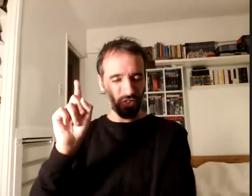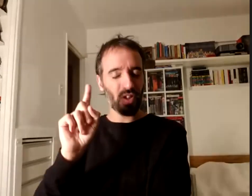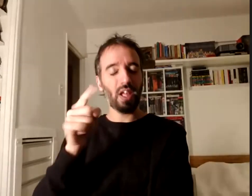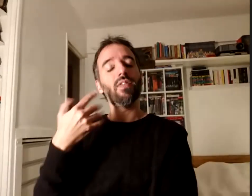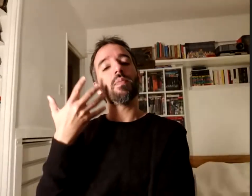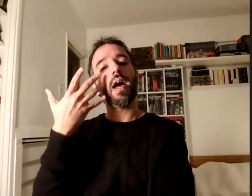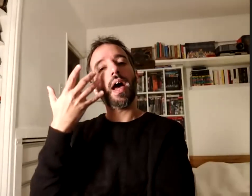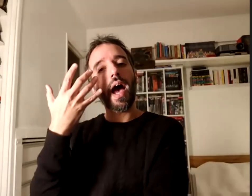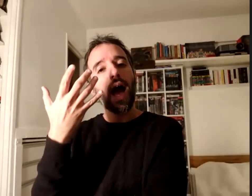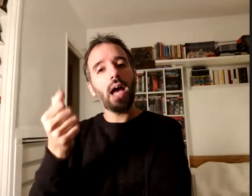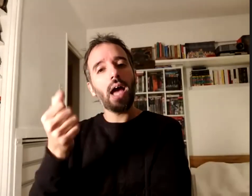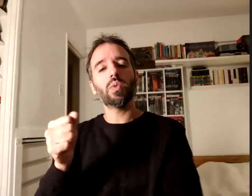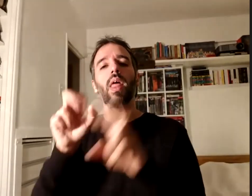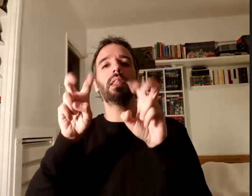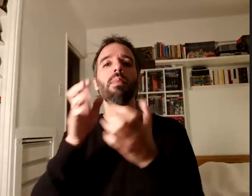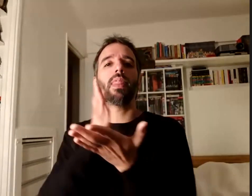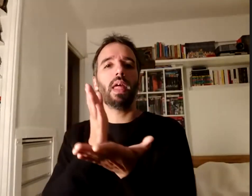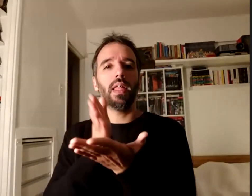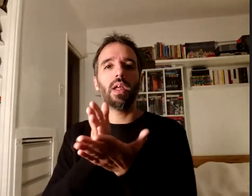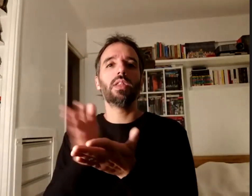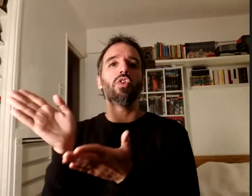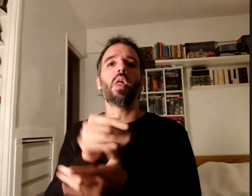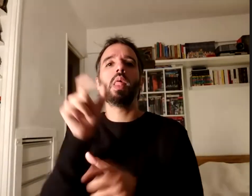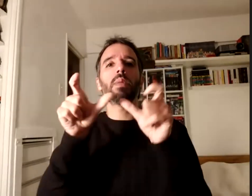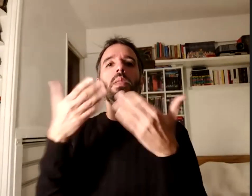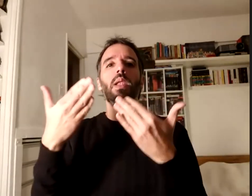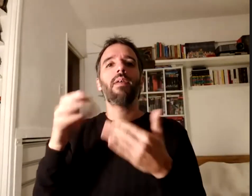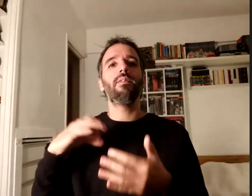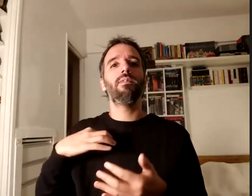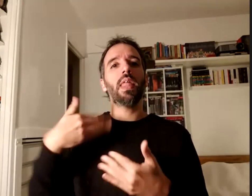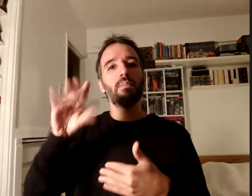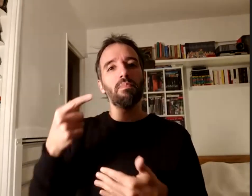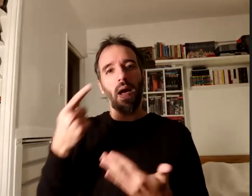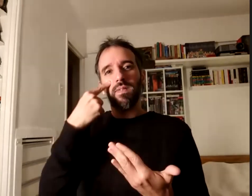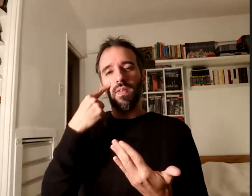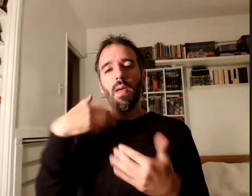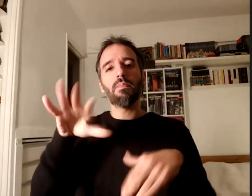derechos a que las personas podamos tener vidas más vivibles y más plenas muchas gracias